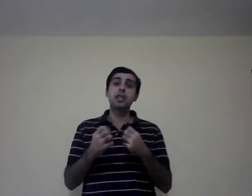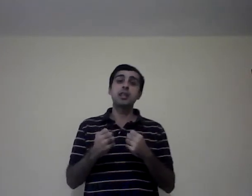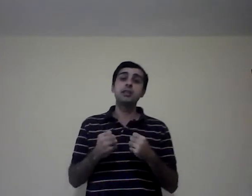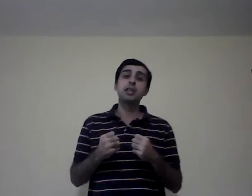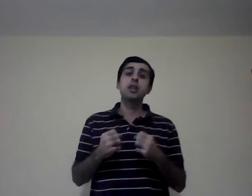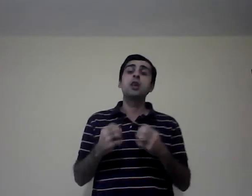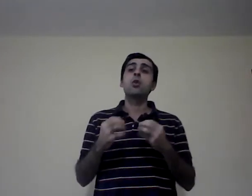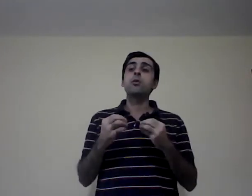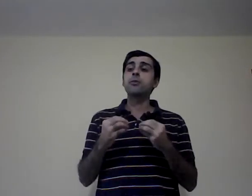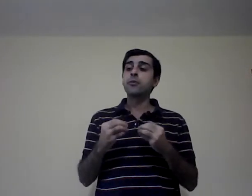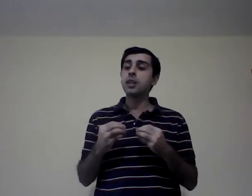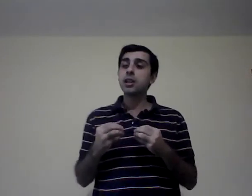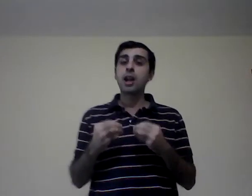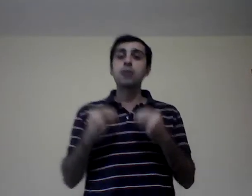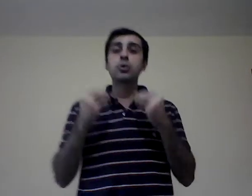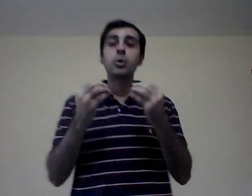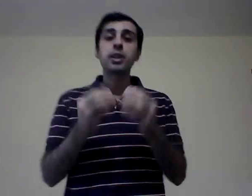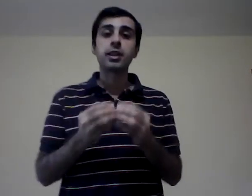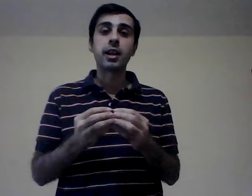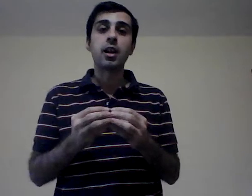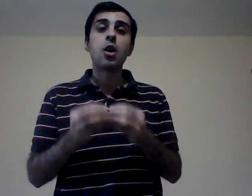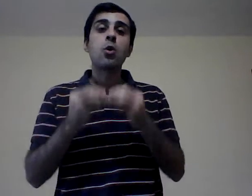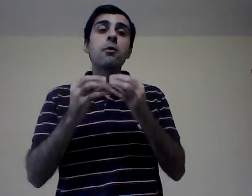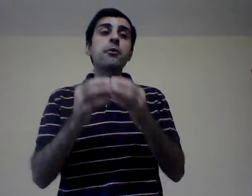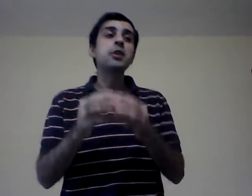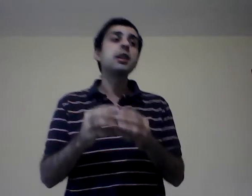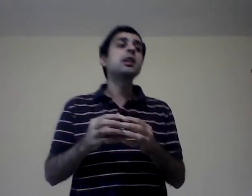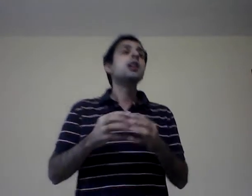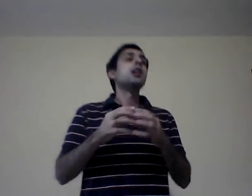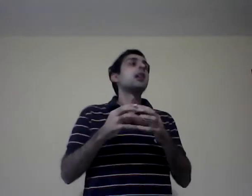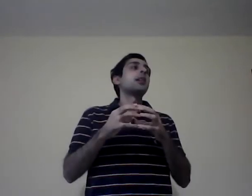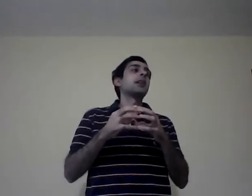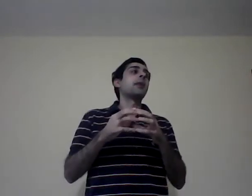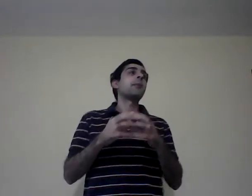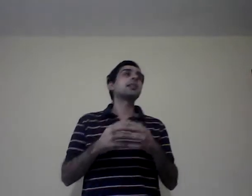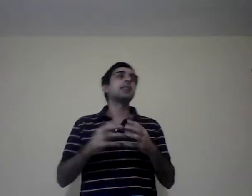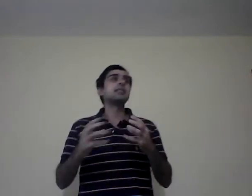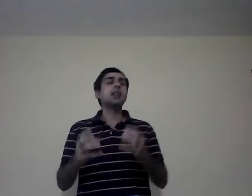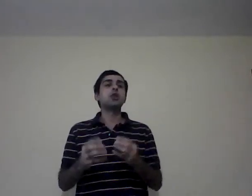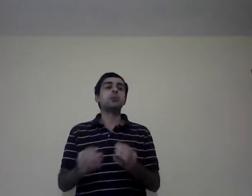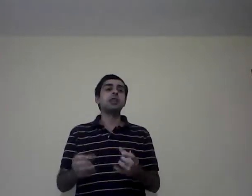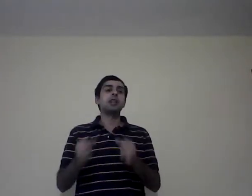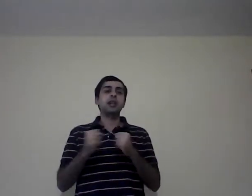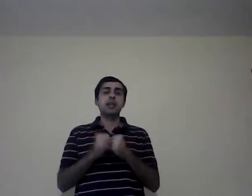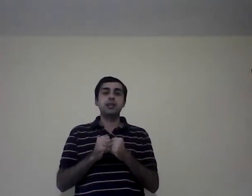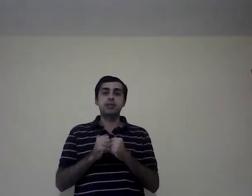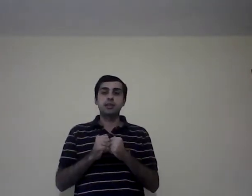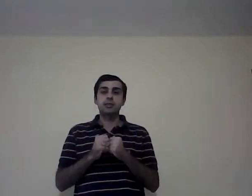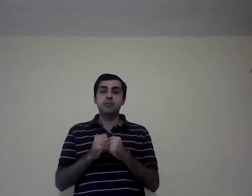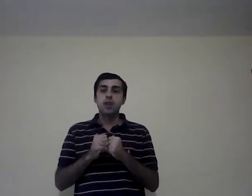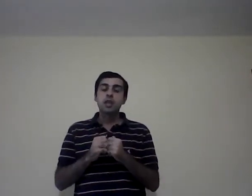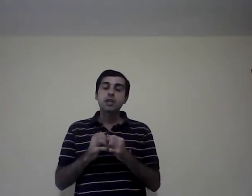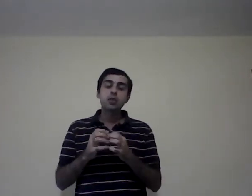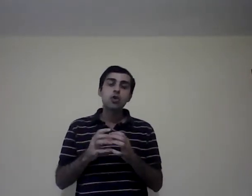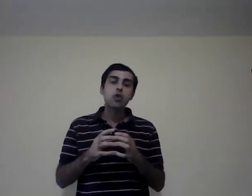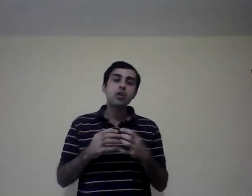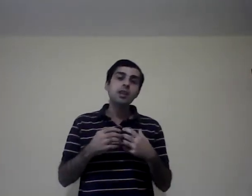decir? Un fin altruista. Un fin que va más allá de obtener ganancias. Y eso no quiere